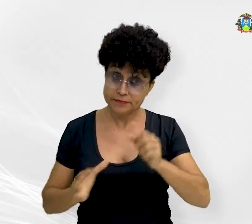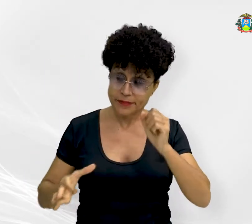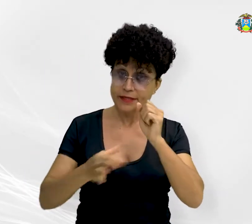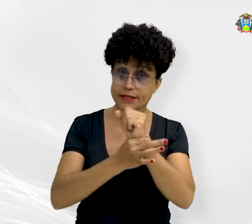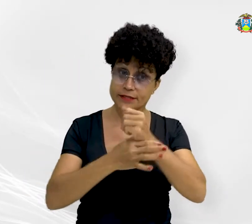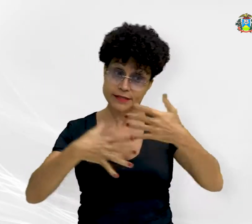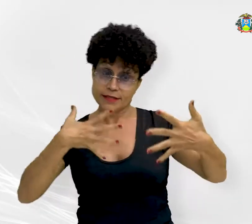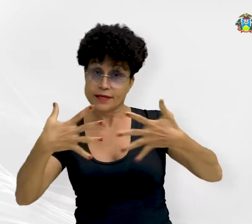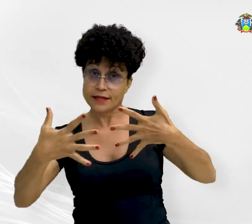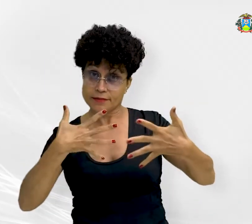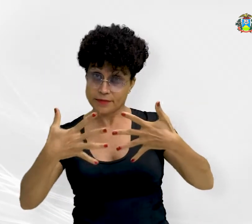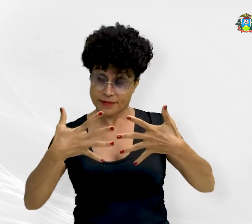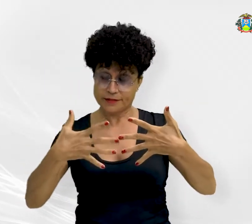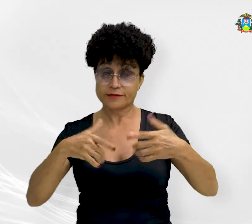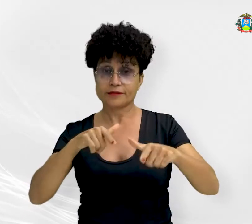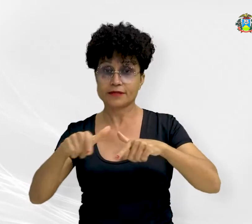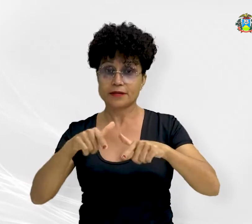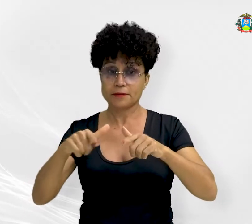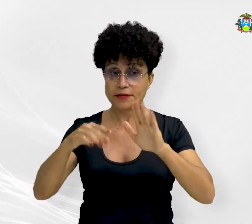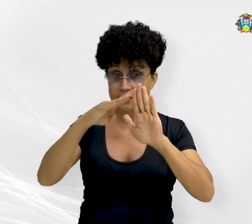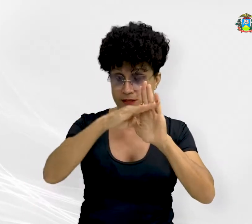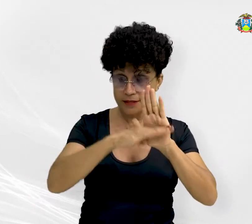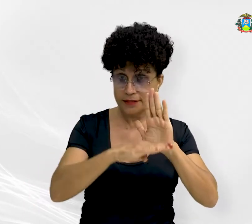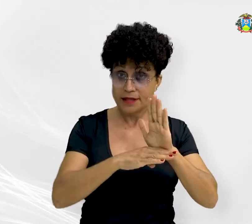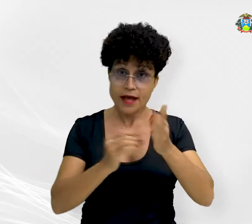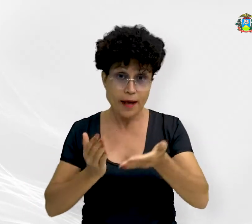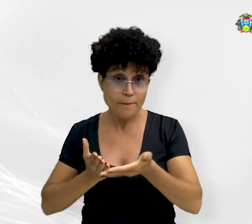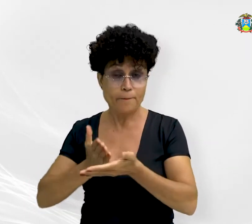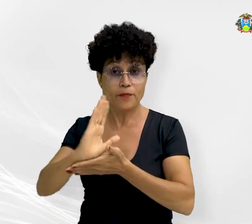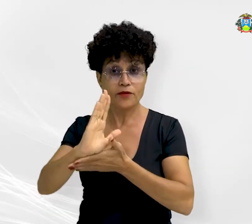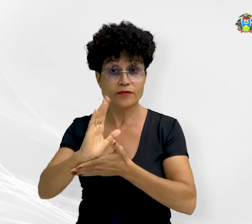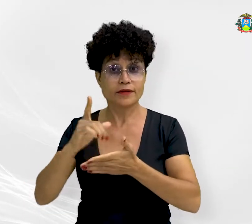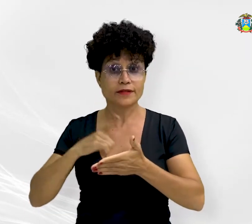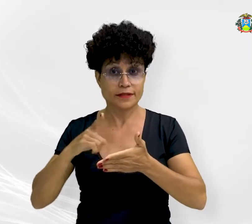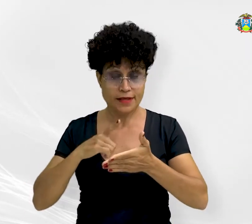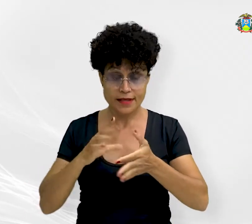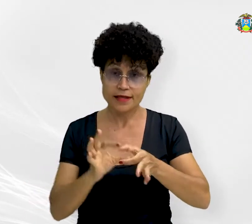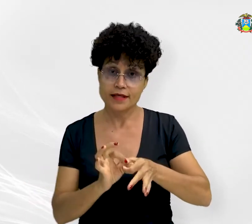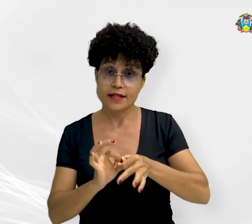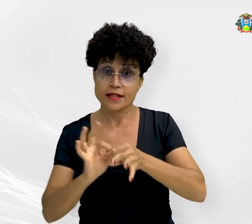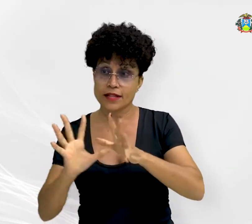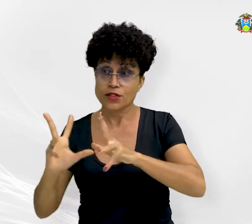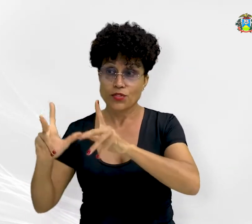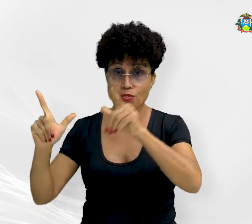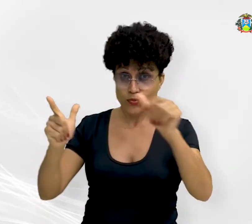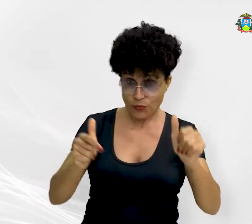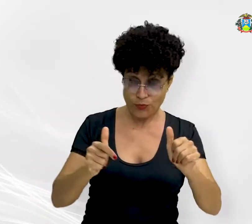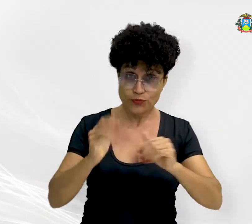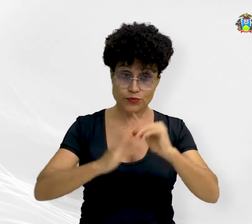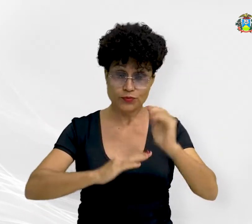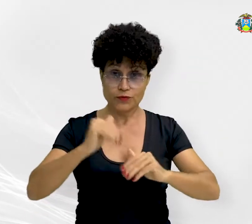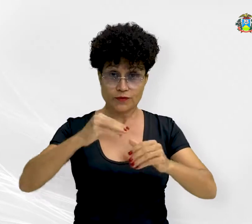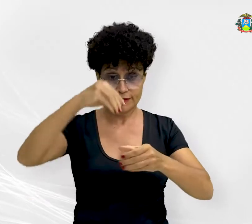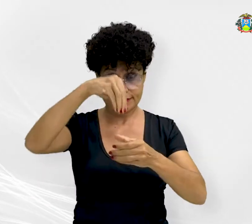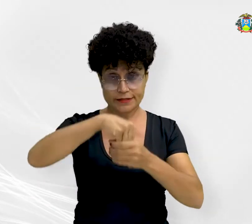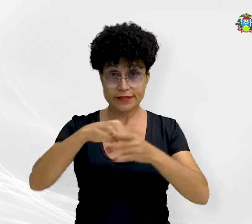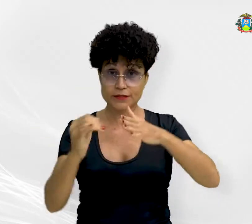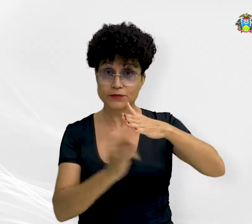transparência da atuação funcional a partir dos indicadores aprovados, será disponibilizado a todos os integrantes da instituição um